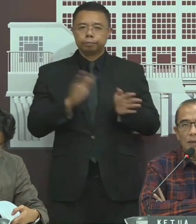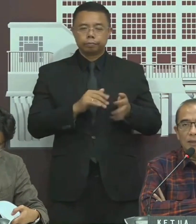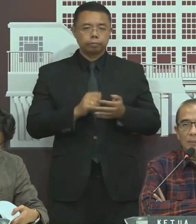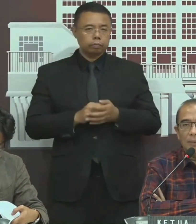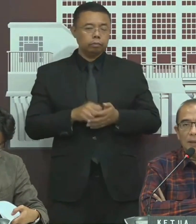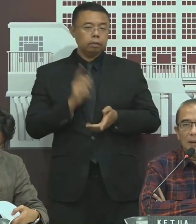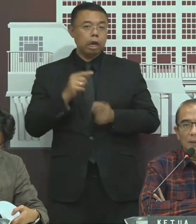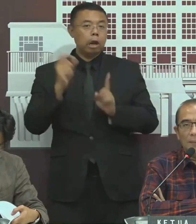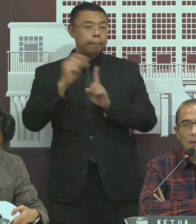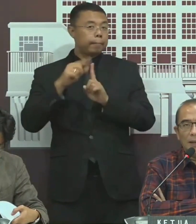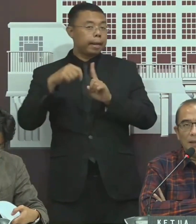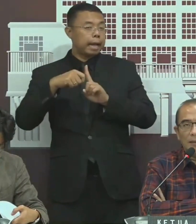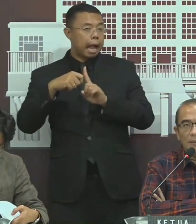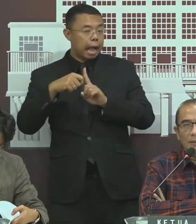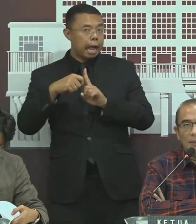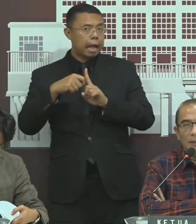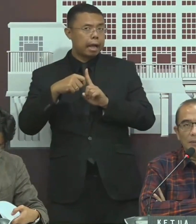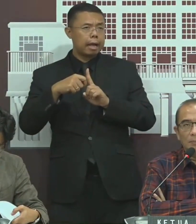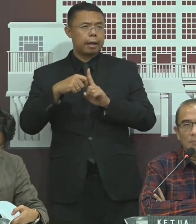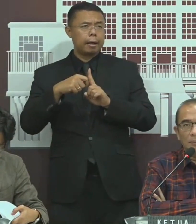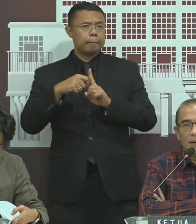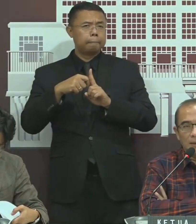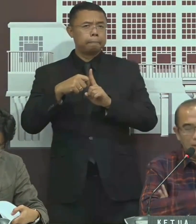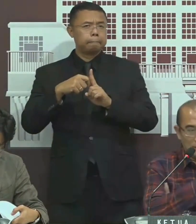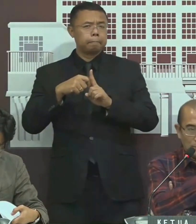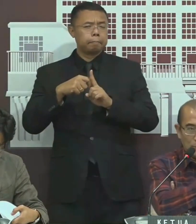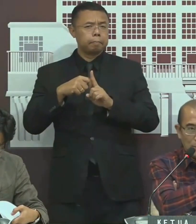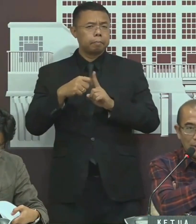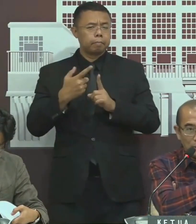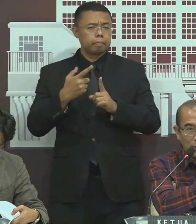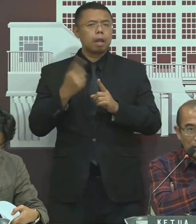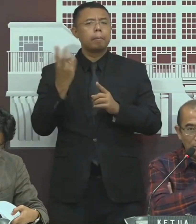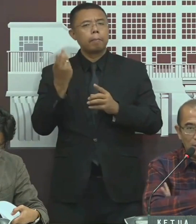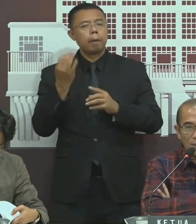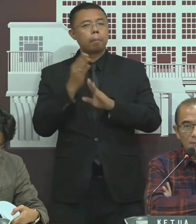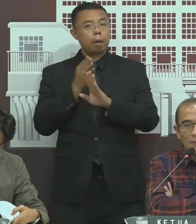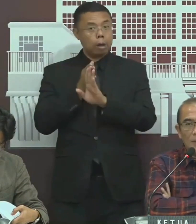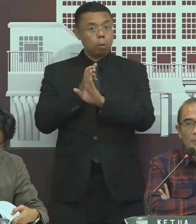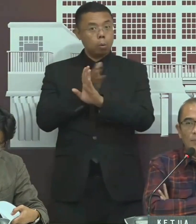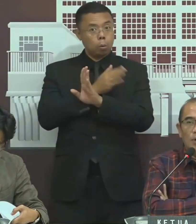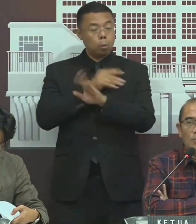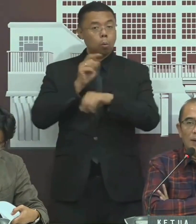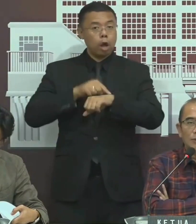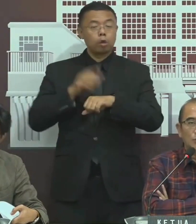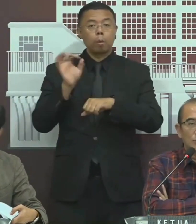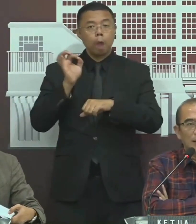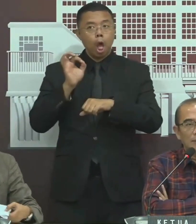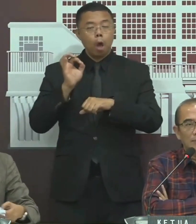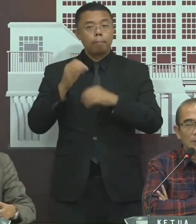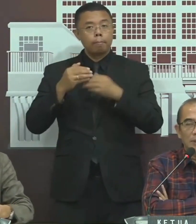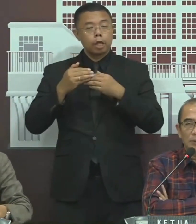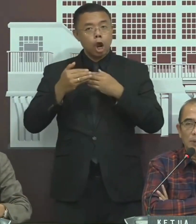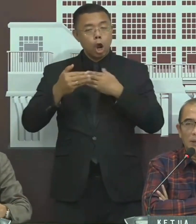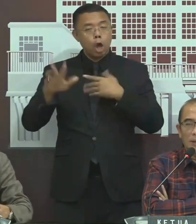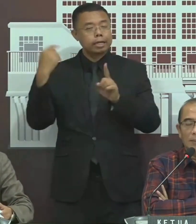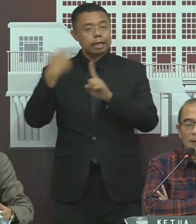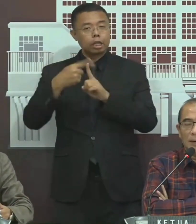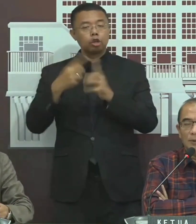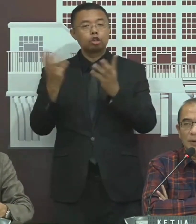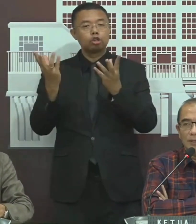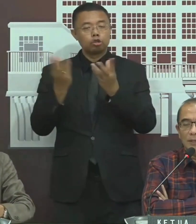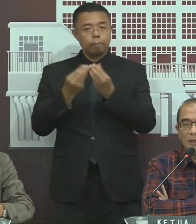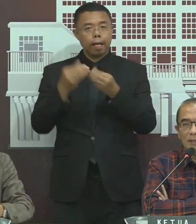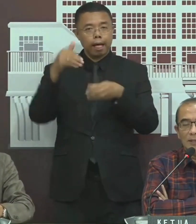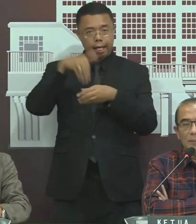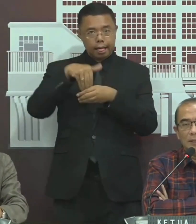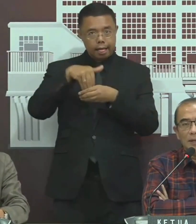ada PPK-PPK yang beberapa waktu yang lalu ya Belum melanjutkan penghitungan, para